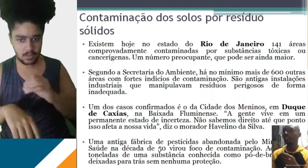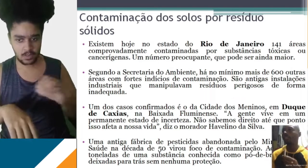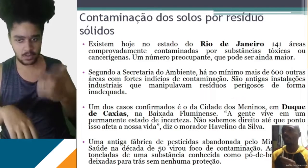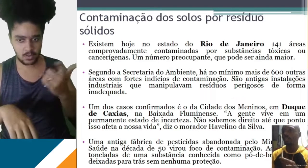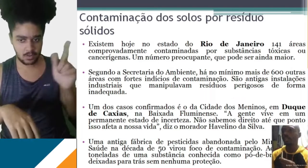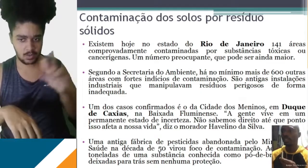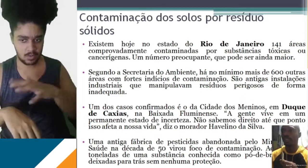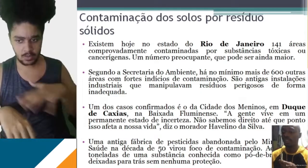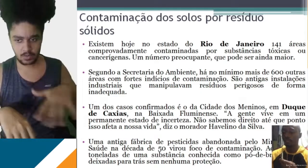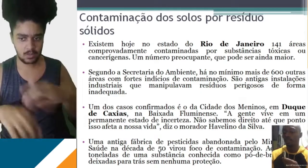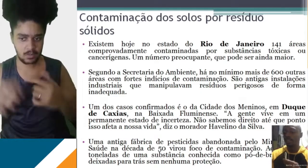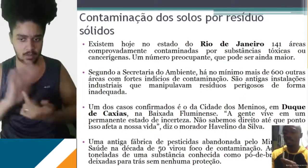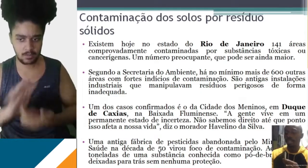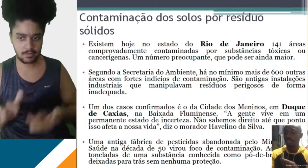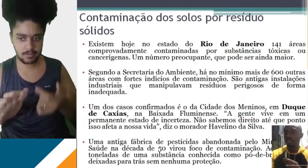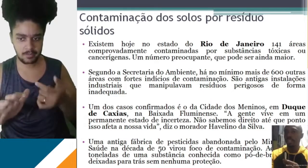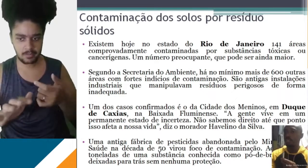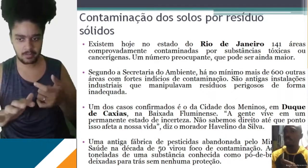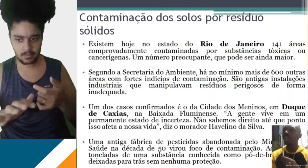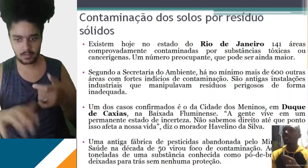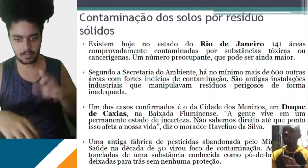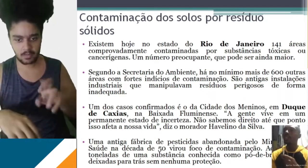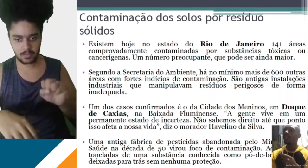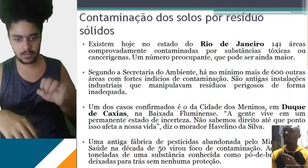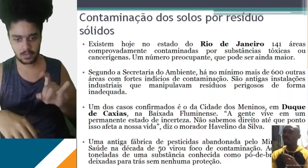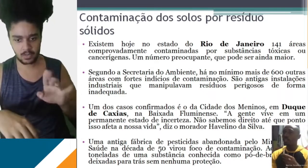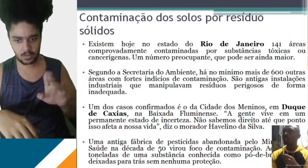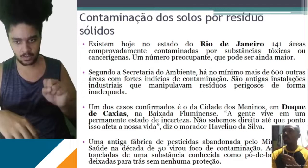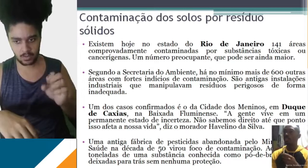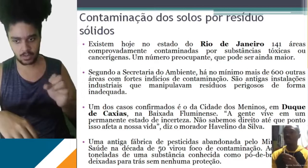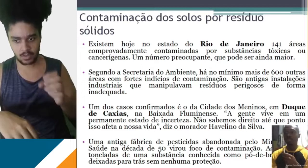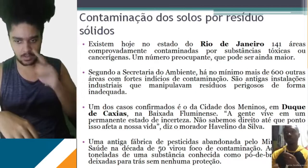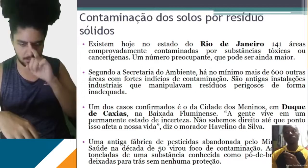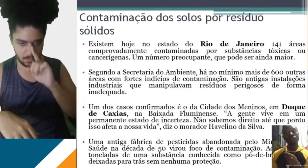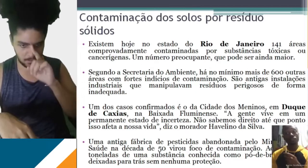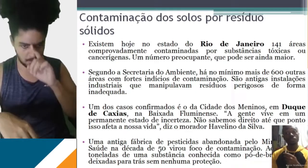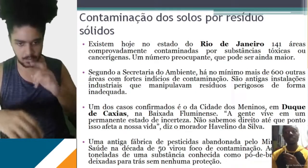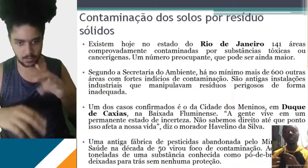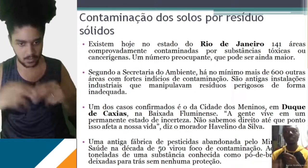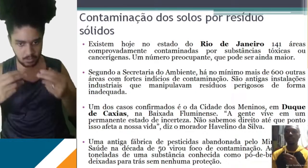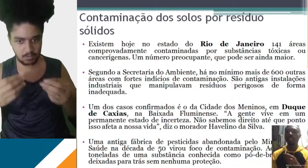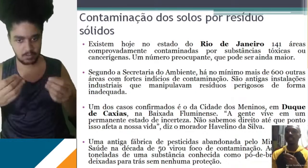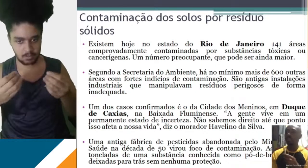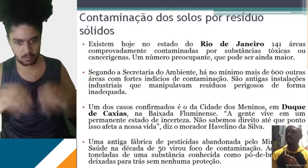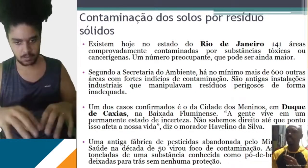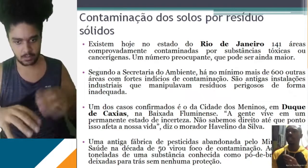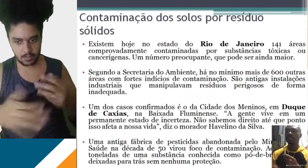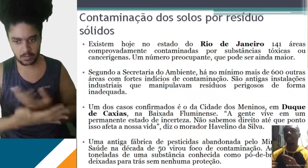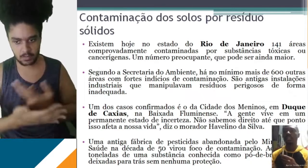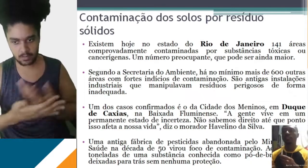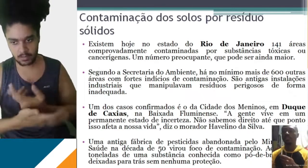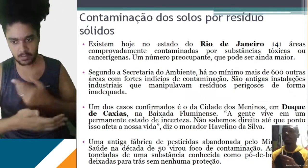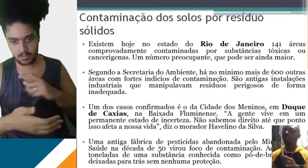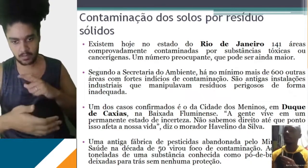600 outras áreas vão apresentar essas indicações de resíduos perigosos que foram manipulados de forma inadequada e deixado lá.